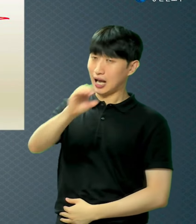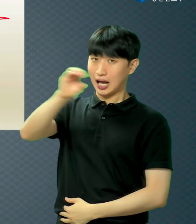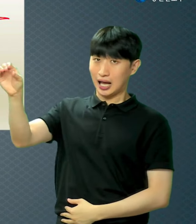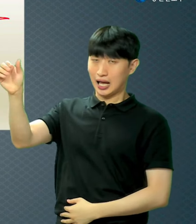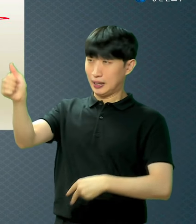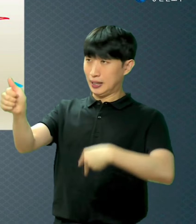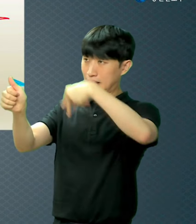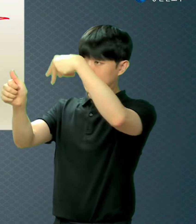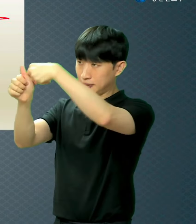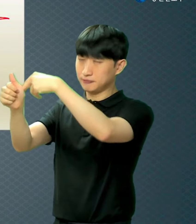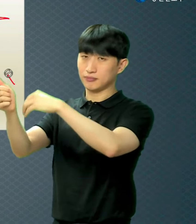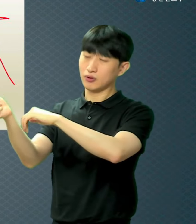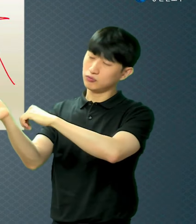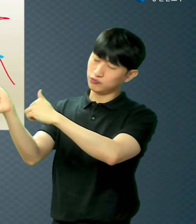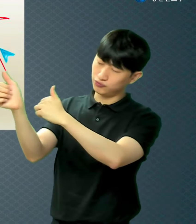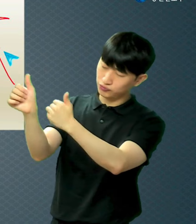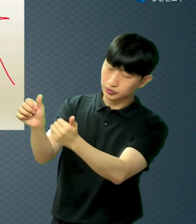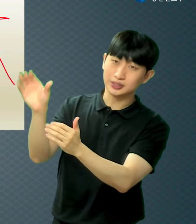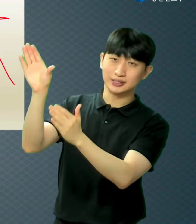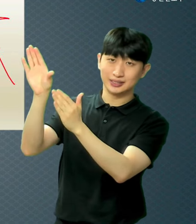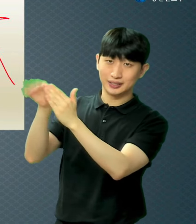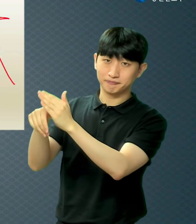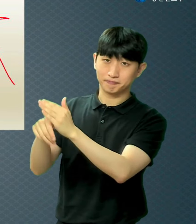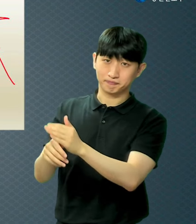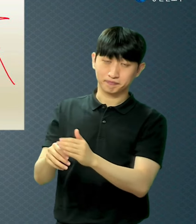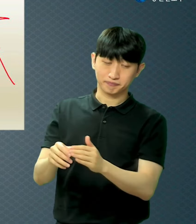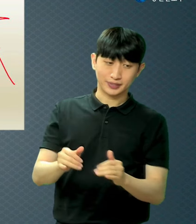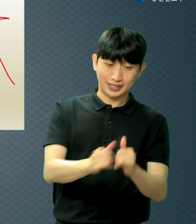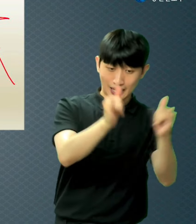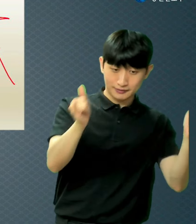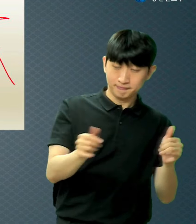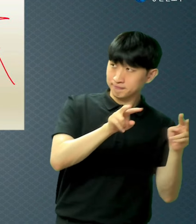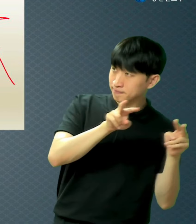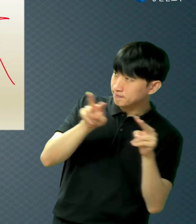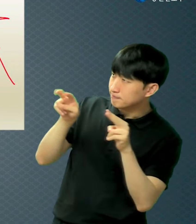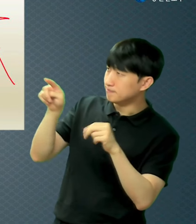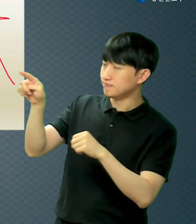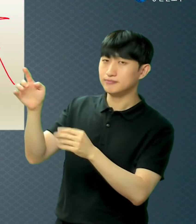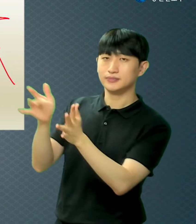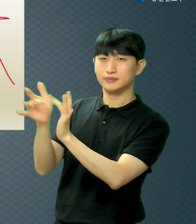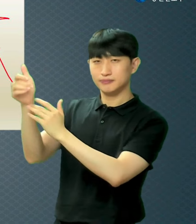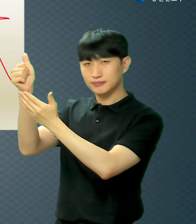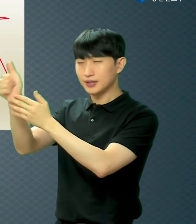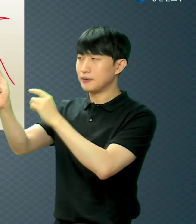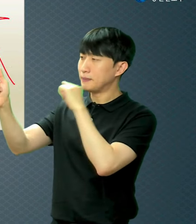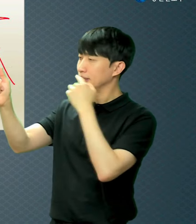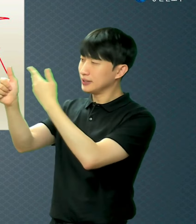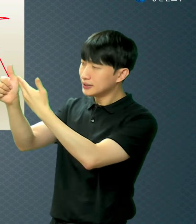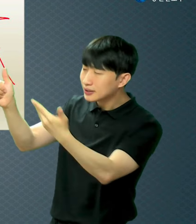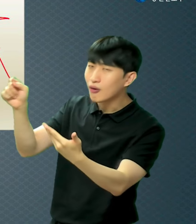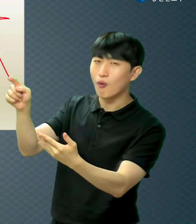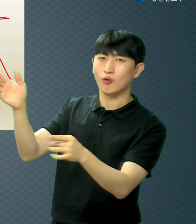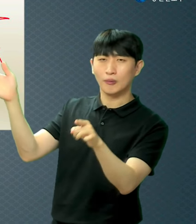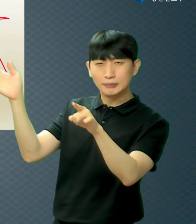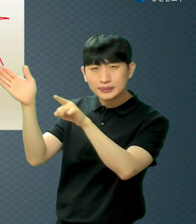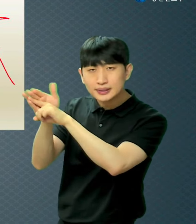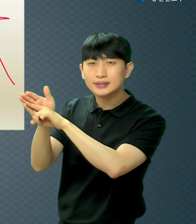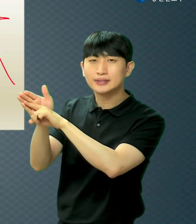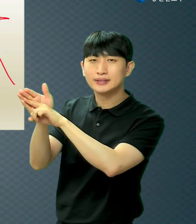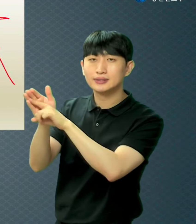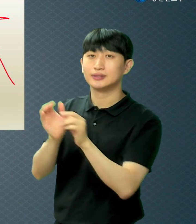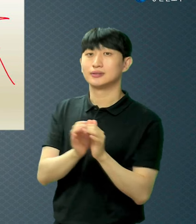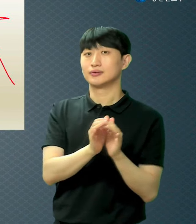예수님을 쳐다보는 사람 다시 말하면 믿는 사람 그 사람에게